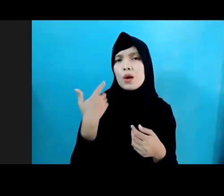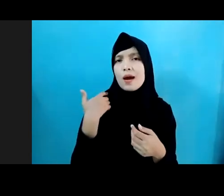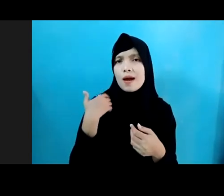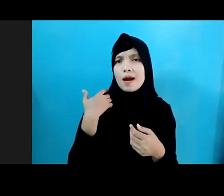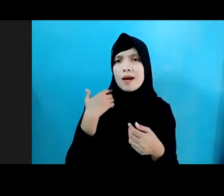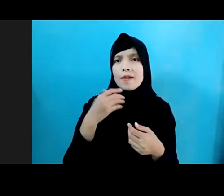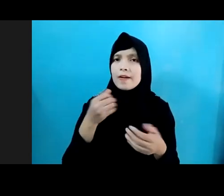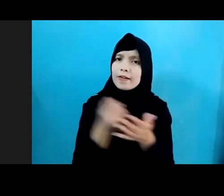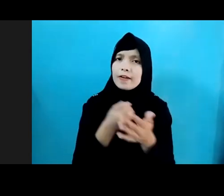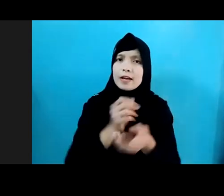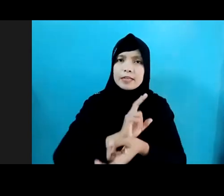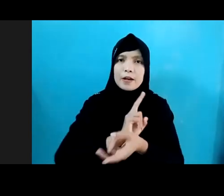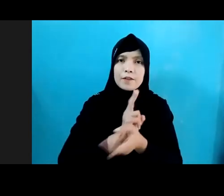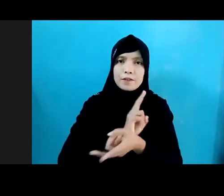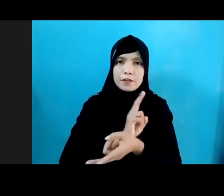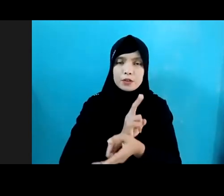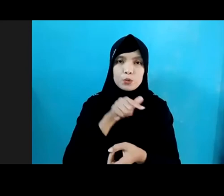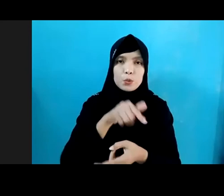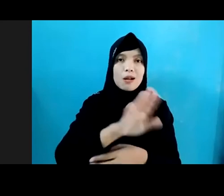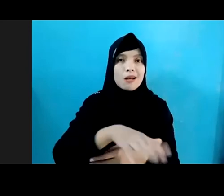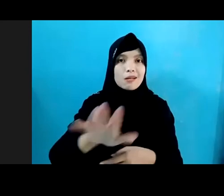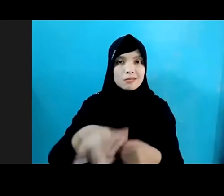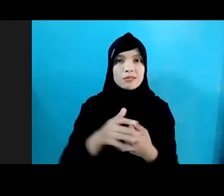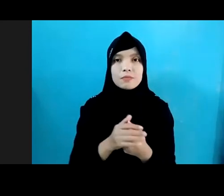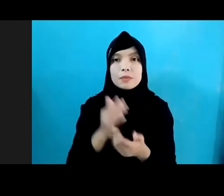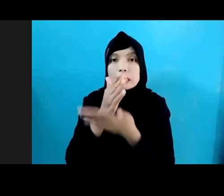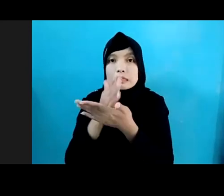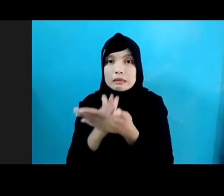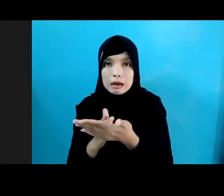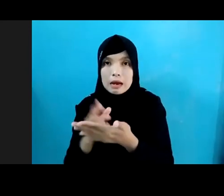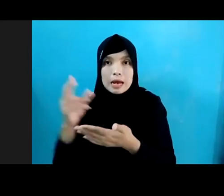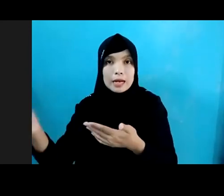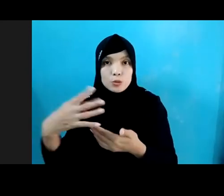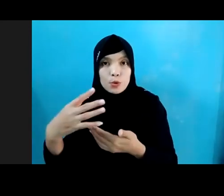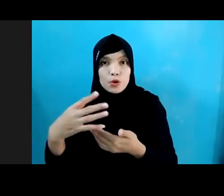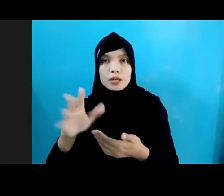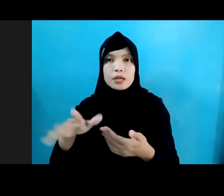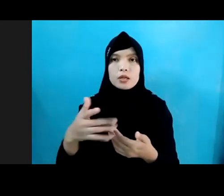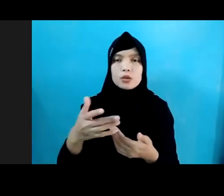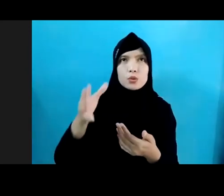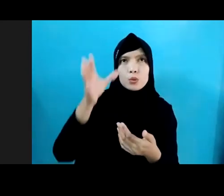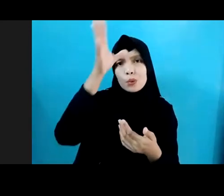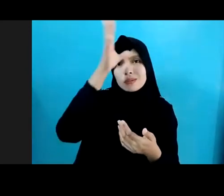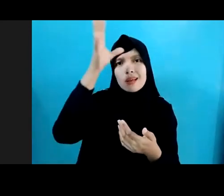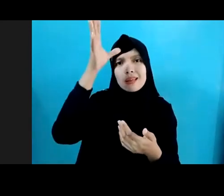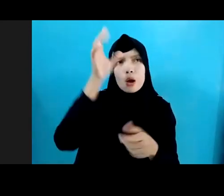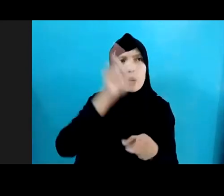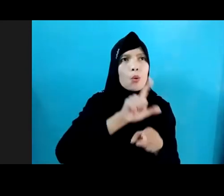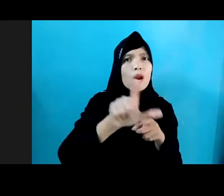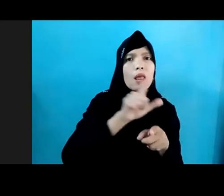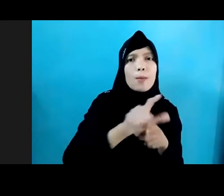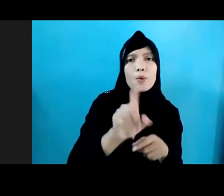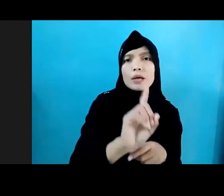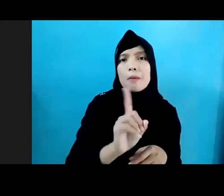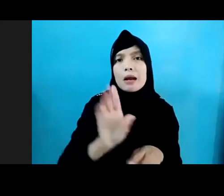Terhadap Anak Selain itu Setengah Dari Responden Justru Tidak Tahu Harus Kemenang Melapor Jika Mendapatkan Kekerasan